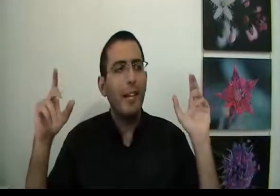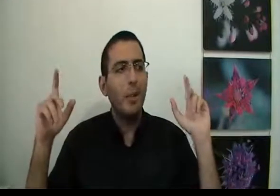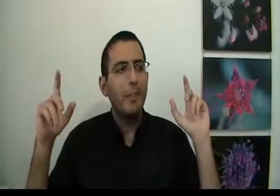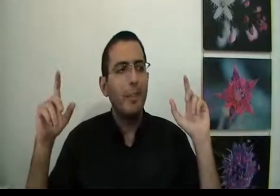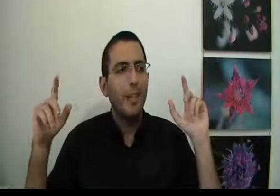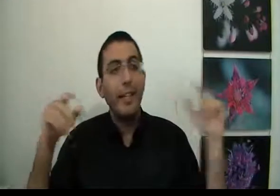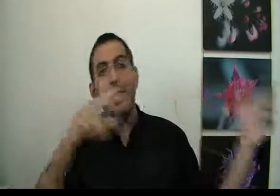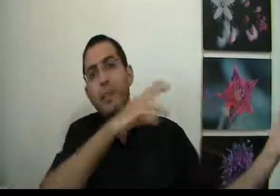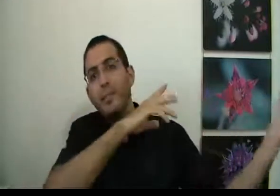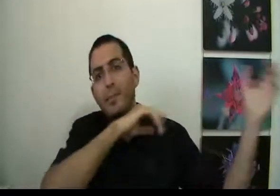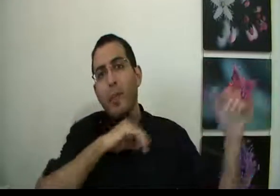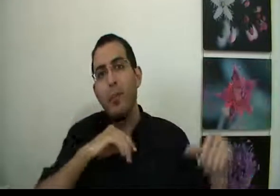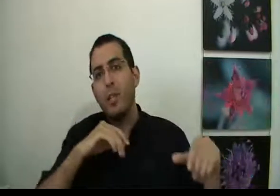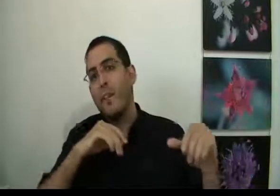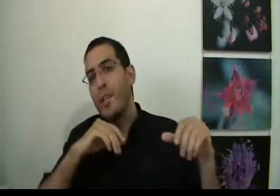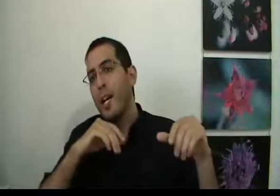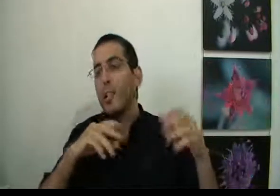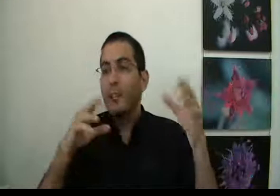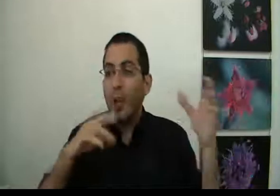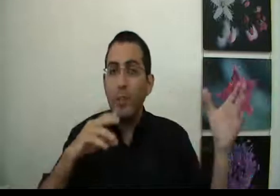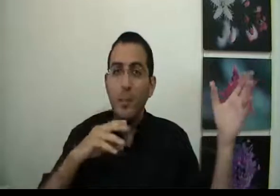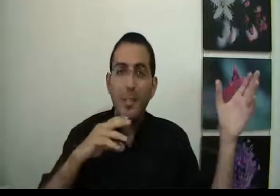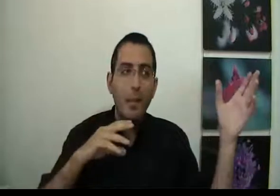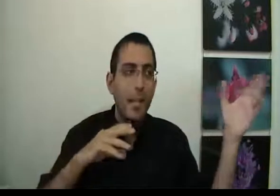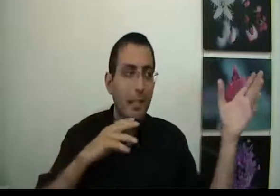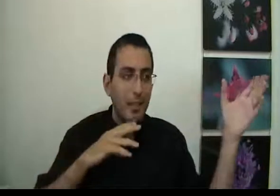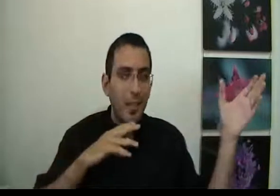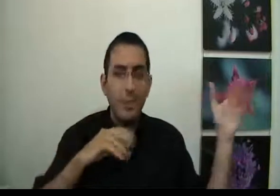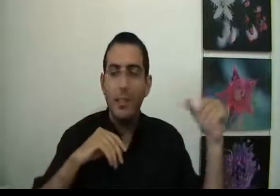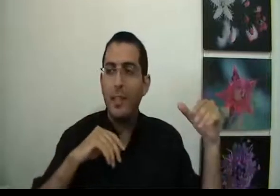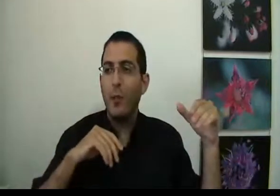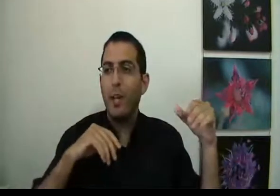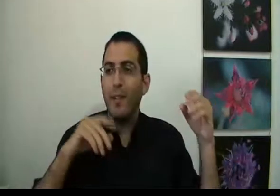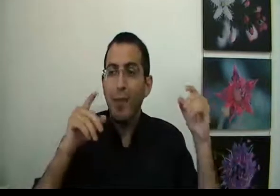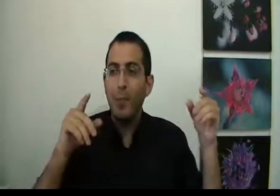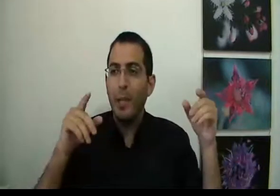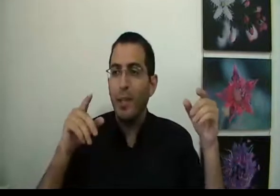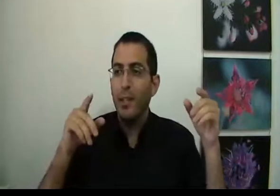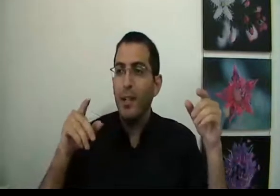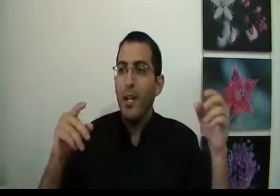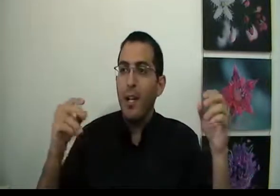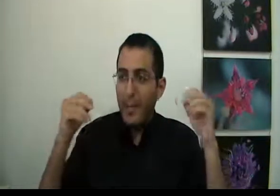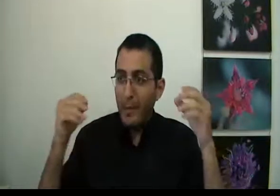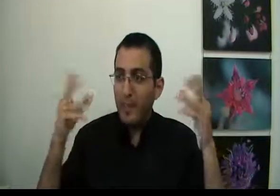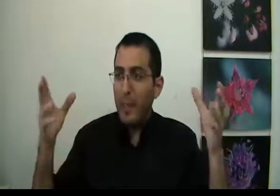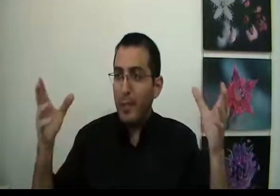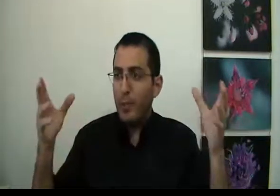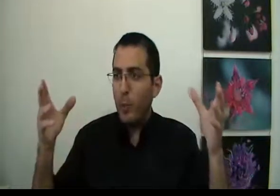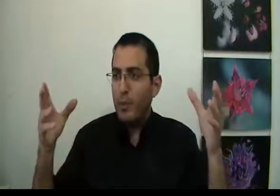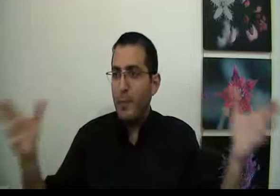למה לא בסדר לי כי עם איזה סיבה כלשהי עכשיו נכון שמצד האמת הדבר הזה מציק לו אבל אח על פי כן אם זה באמת אתה מרוצה